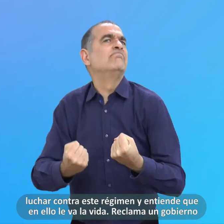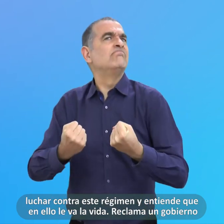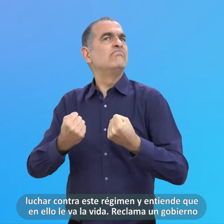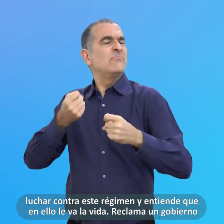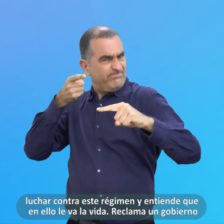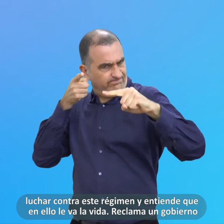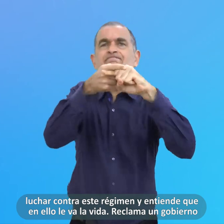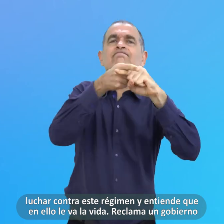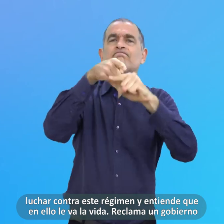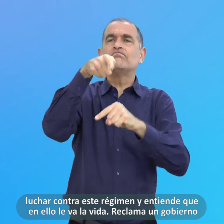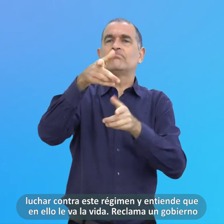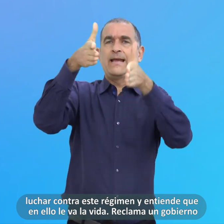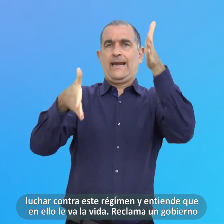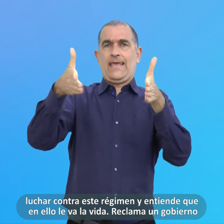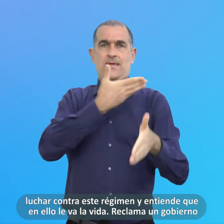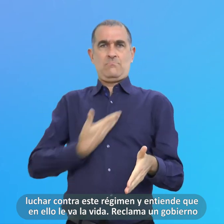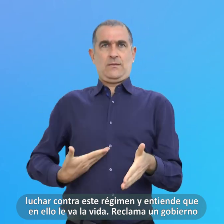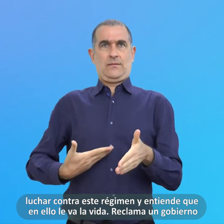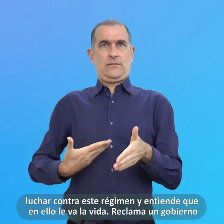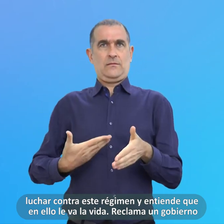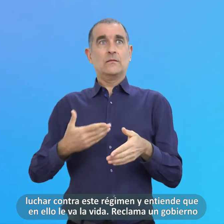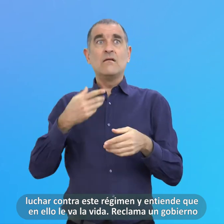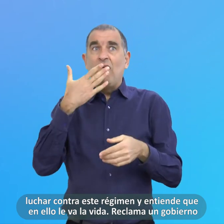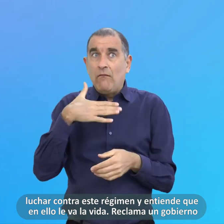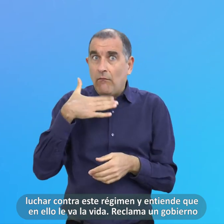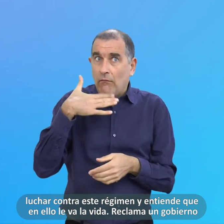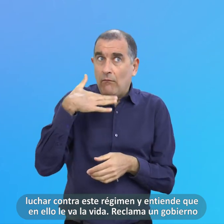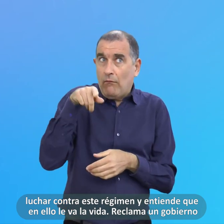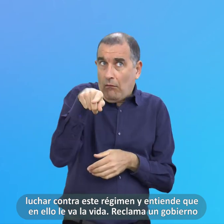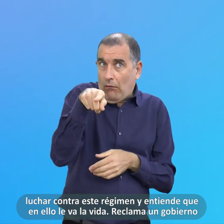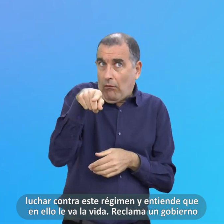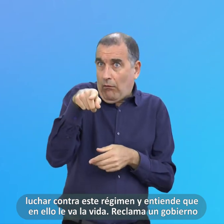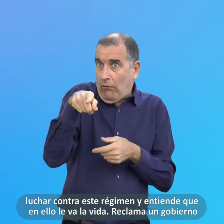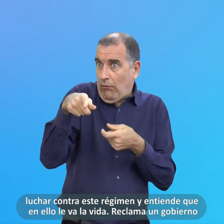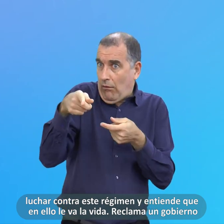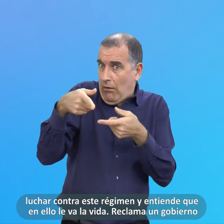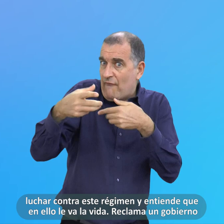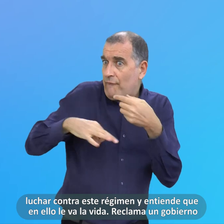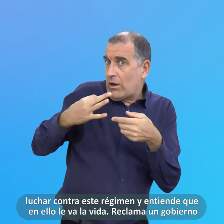régimen Y entiende Que en ello Le va la vida